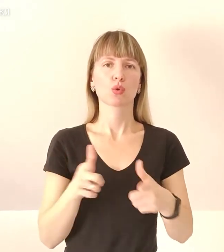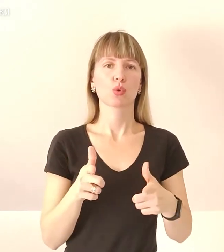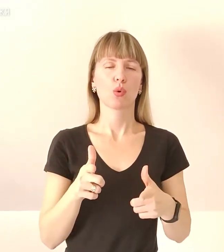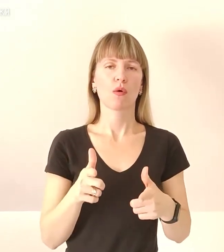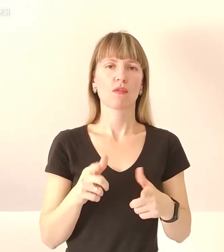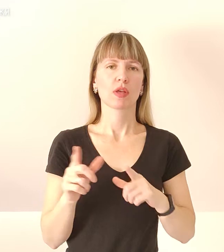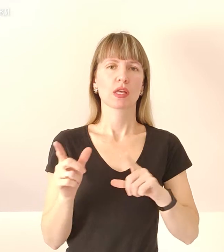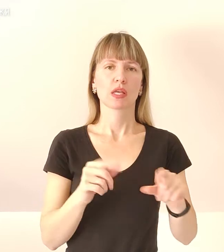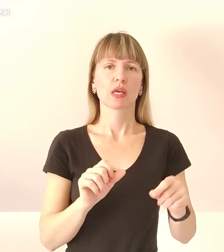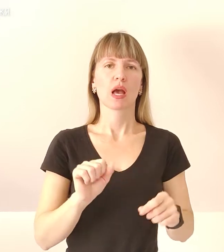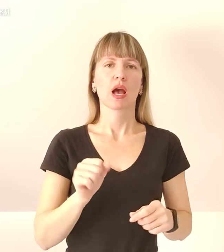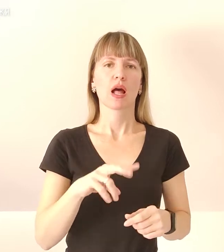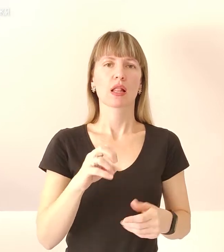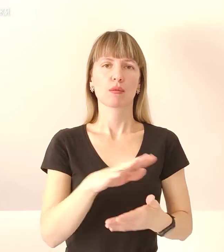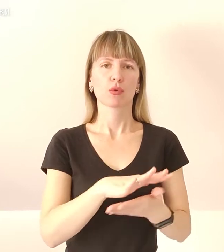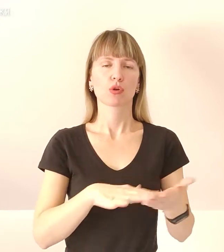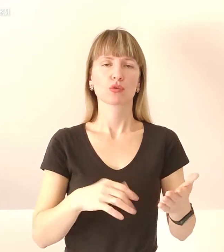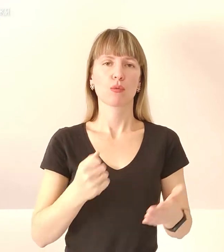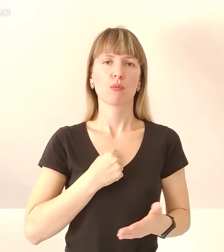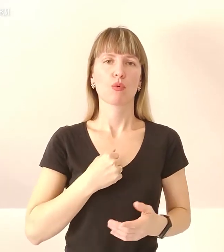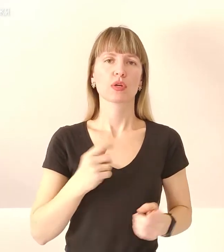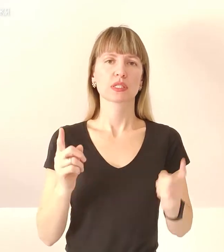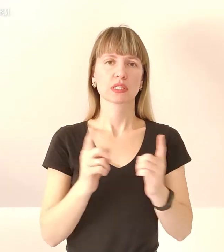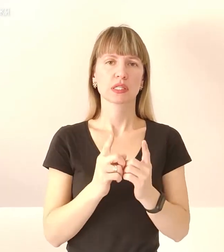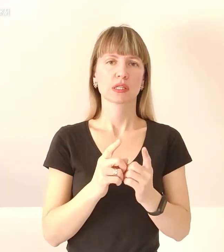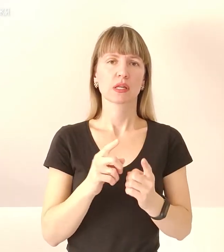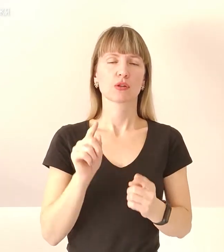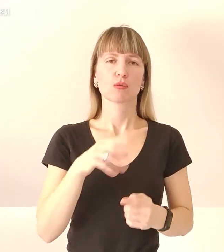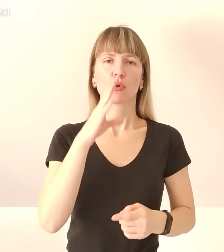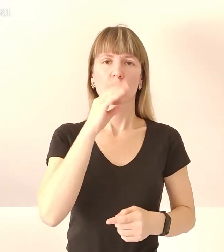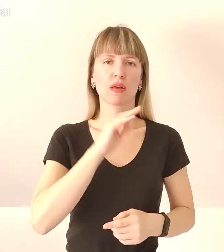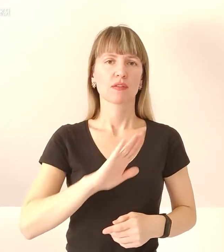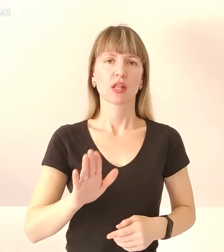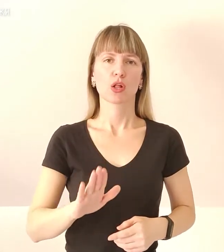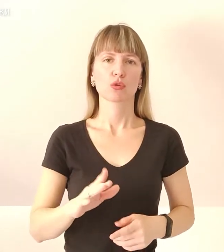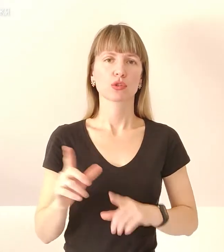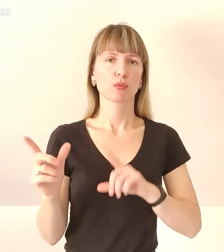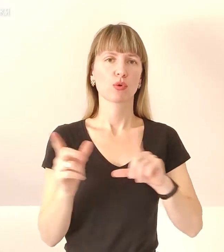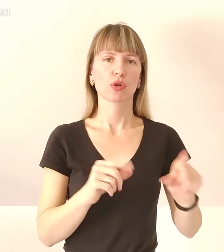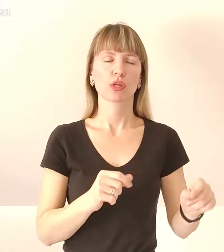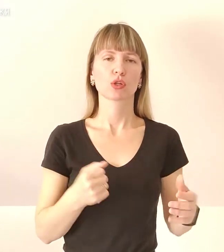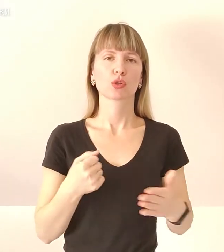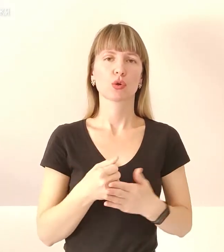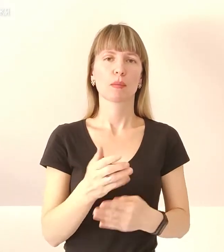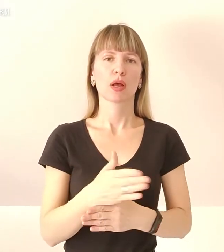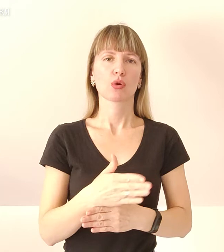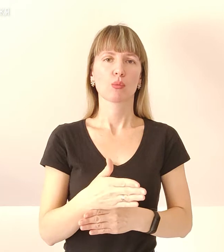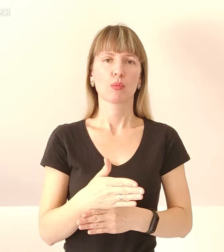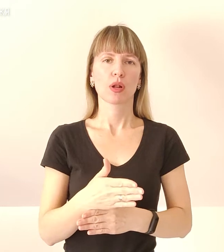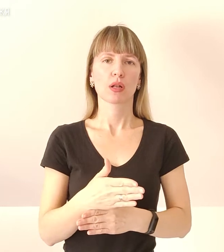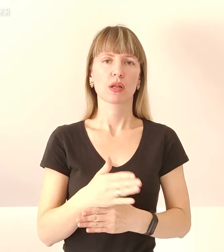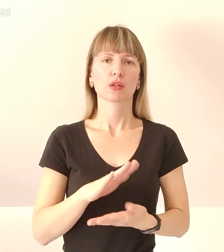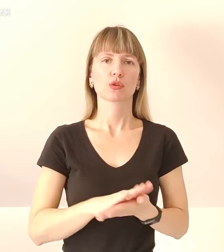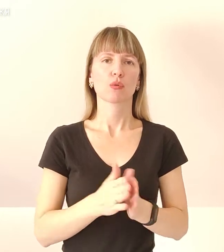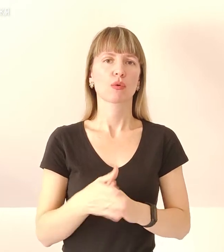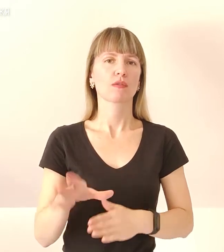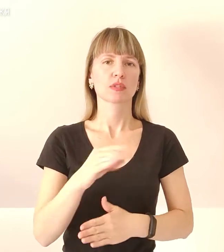продовжились боїв зіткнення, тому не вдалося проїхати до Маріуполя. Думали, це всі досягнуті